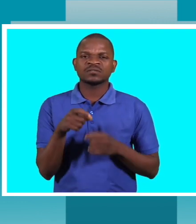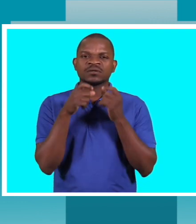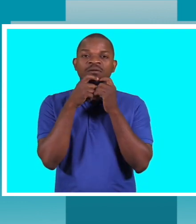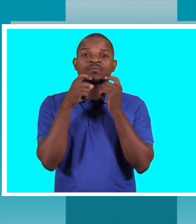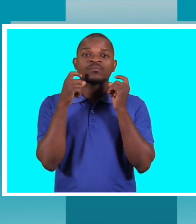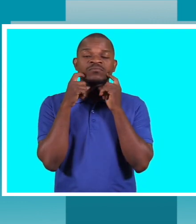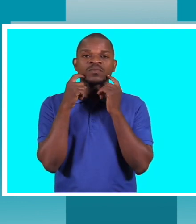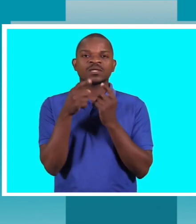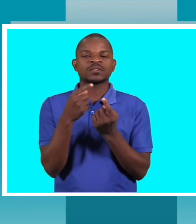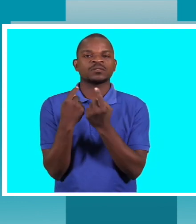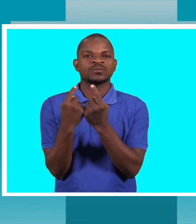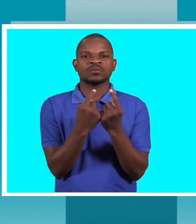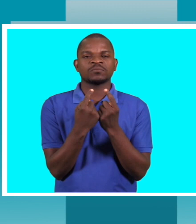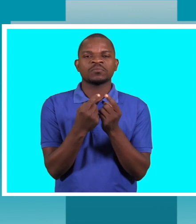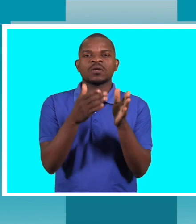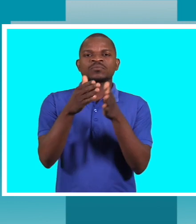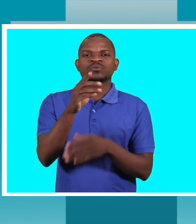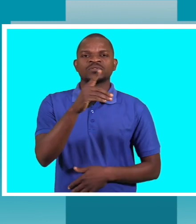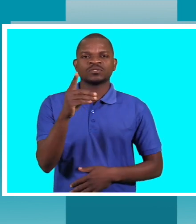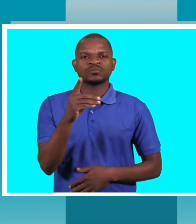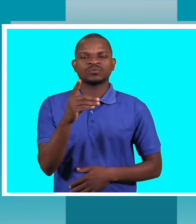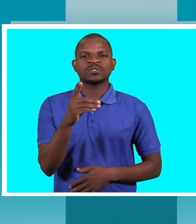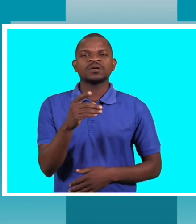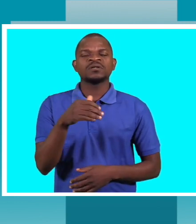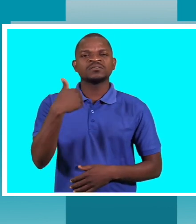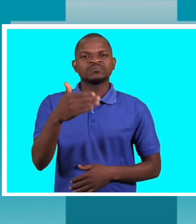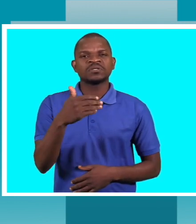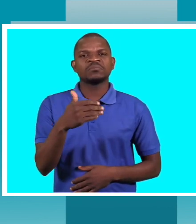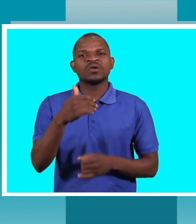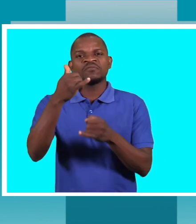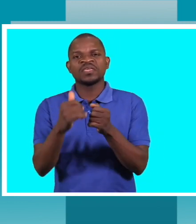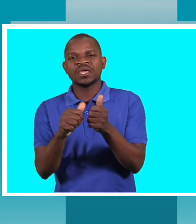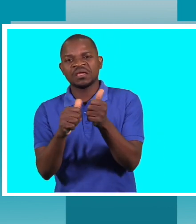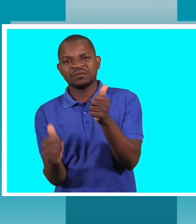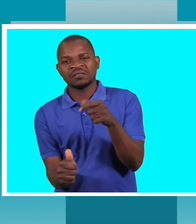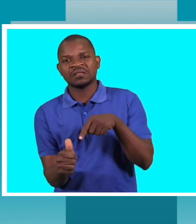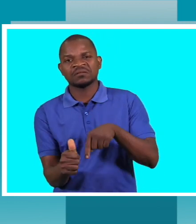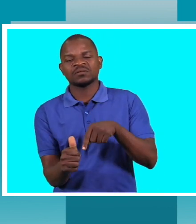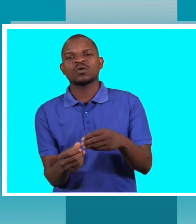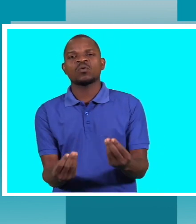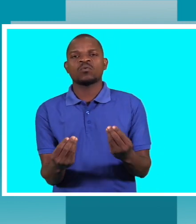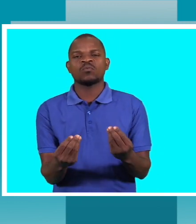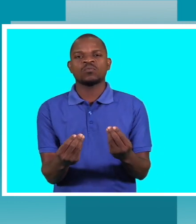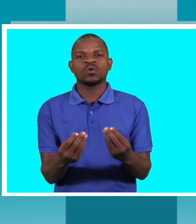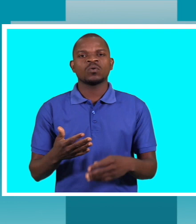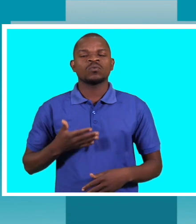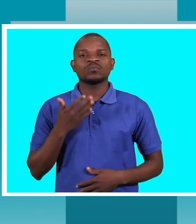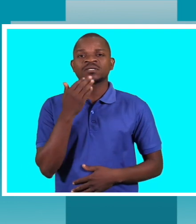país nessa situação? As pessoas com deficiência estão no último plano. Será que é o governo ou mesmo o fórum não